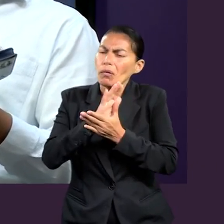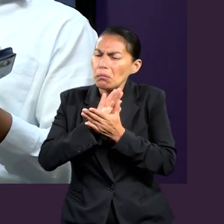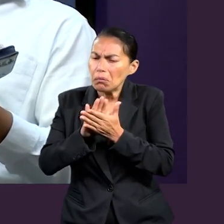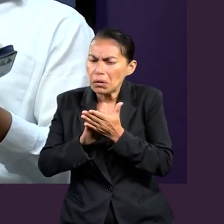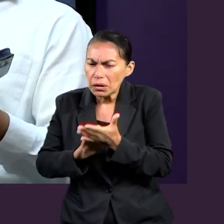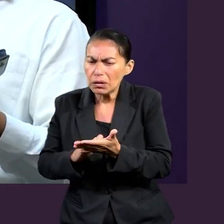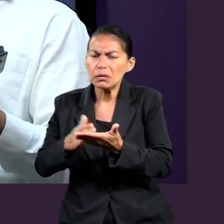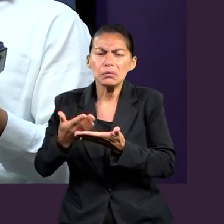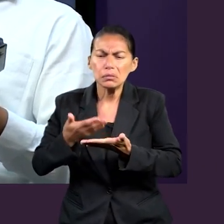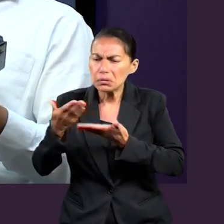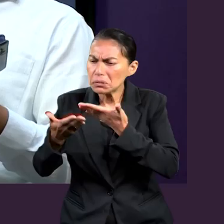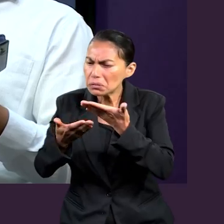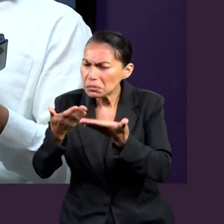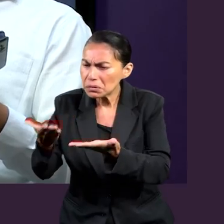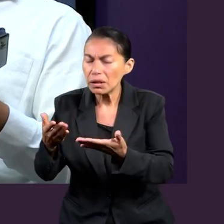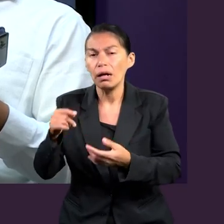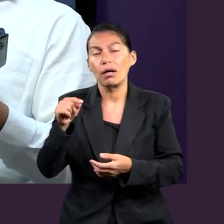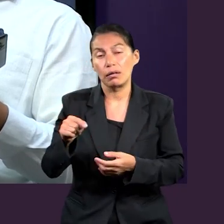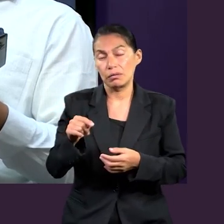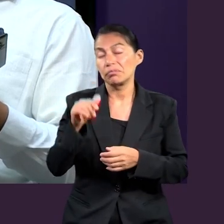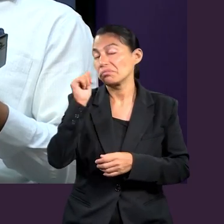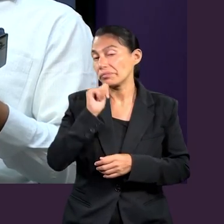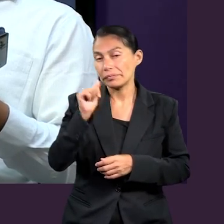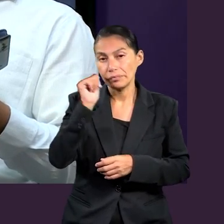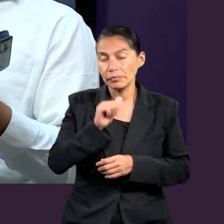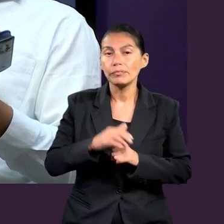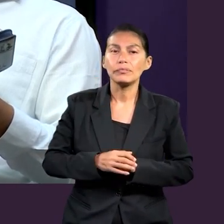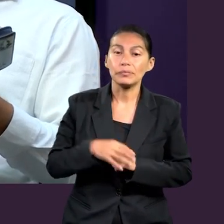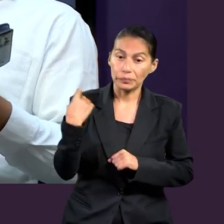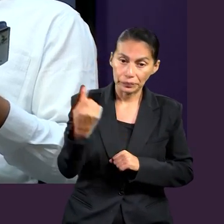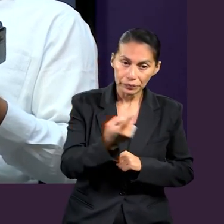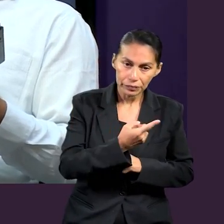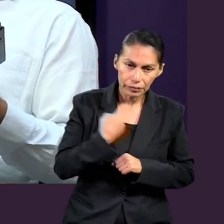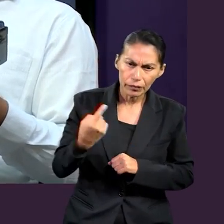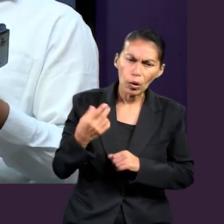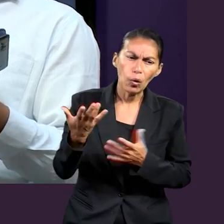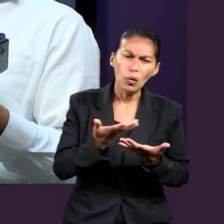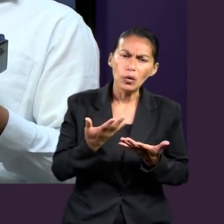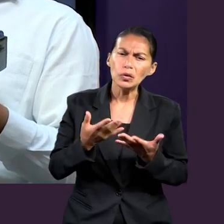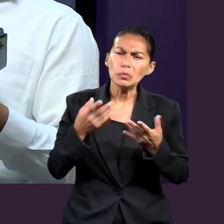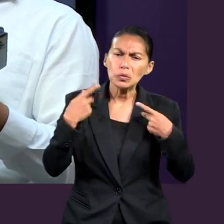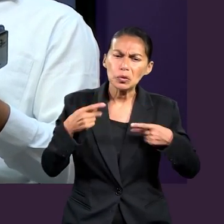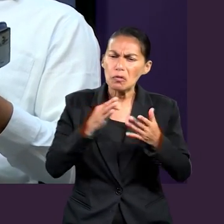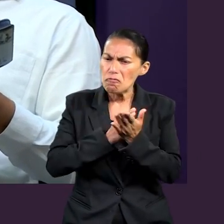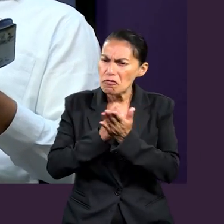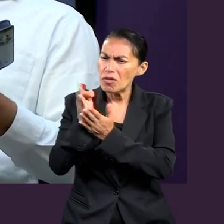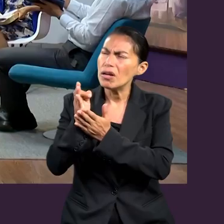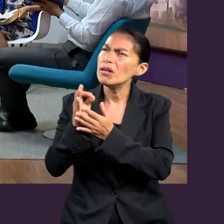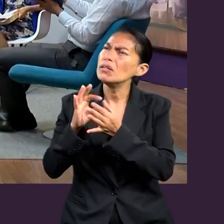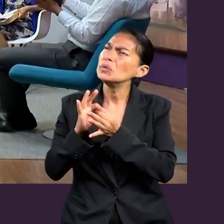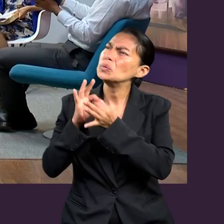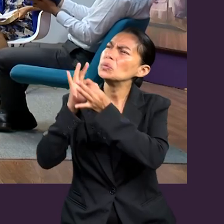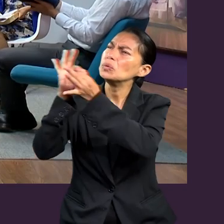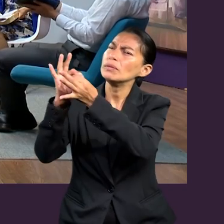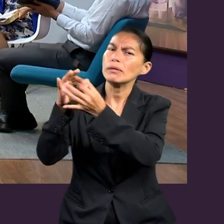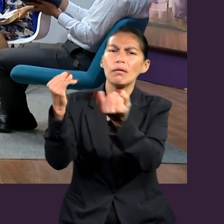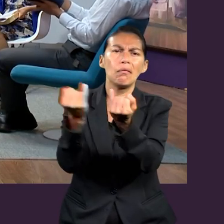amor a nosotros en su ministerio aquí en la tierra. Todos nosotros, los que formamos parte de la iglesia, debemos obrar con esa misma